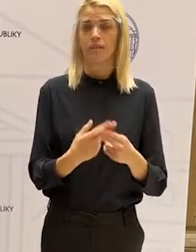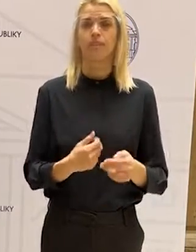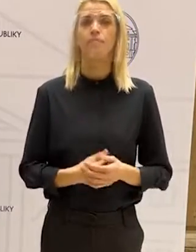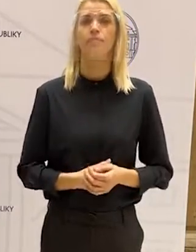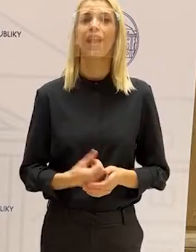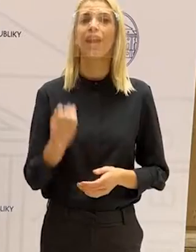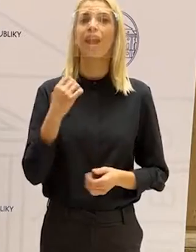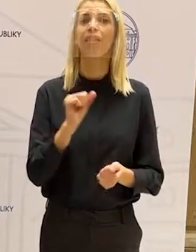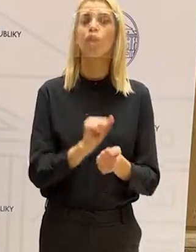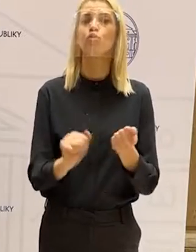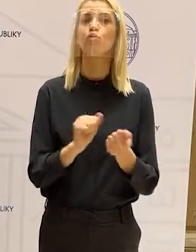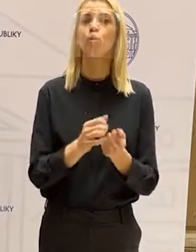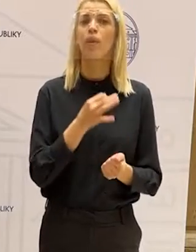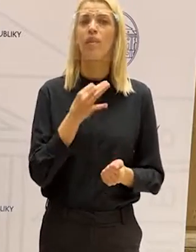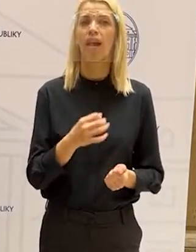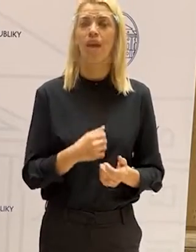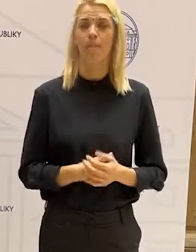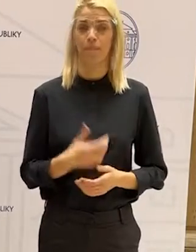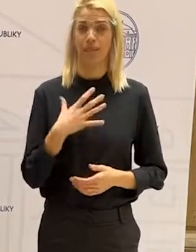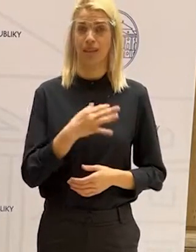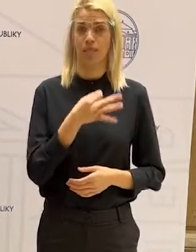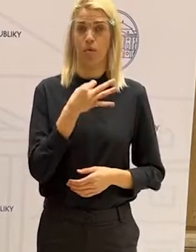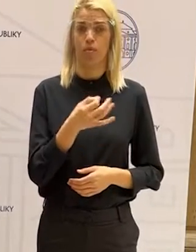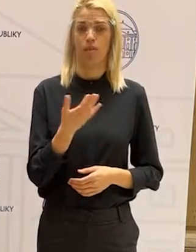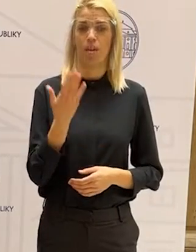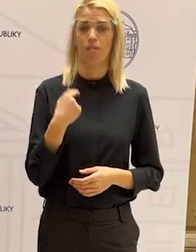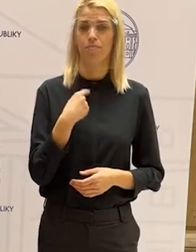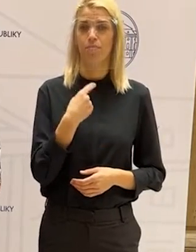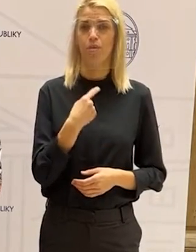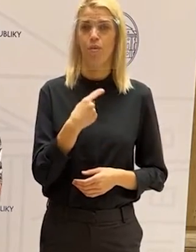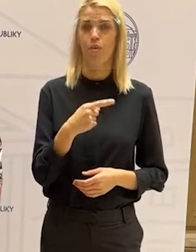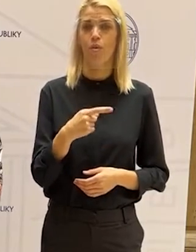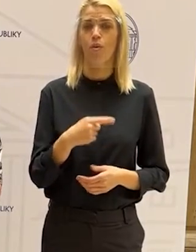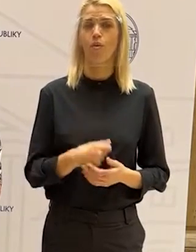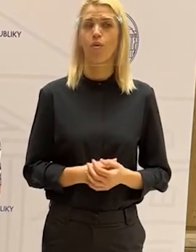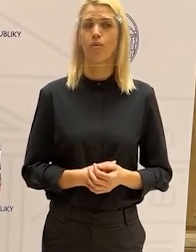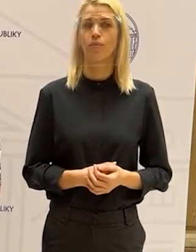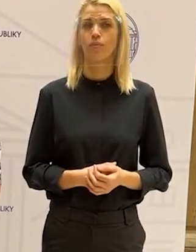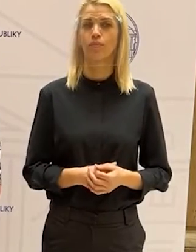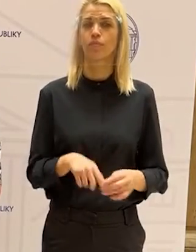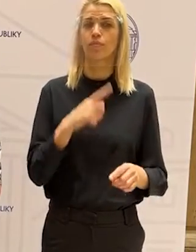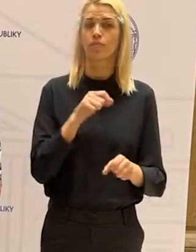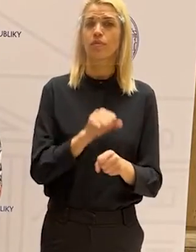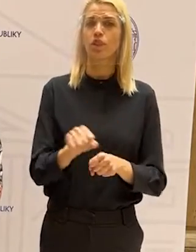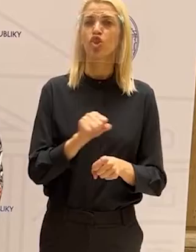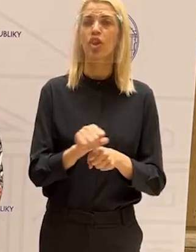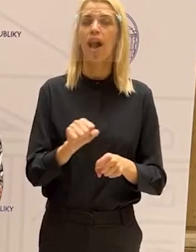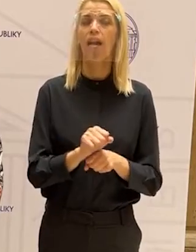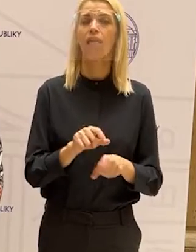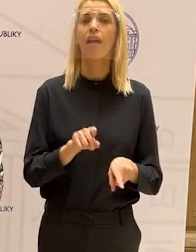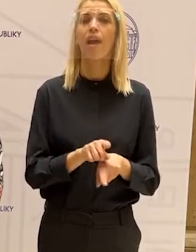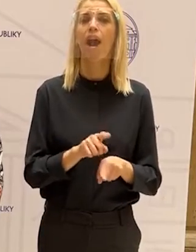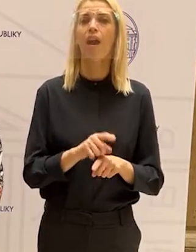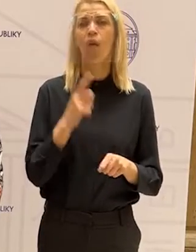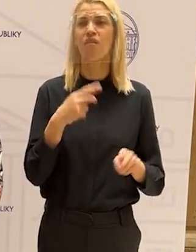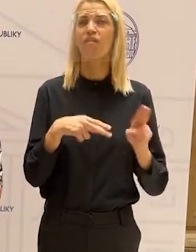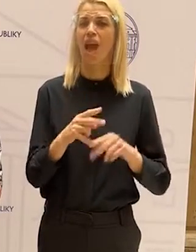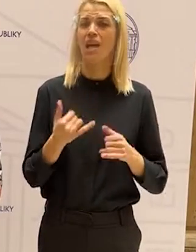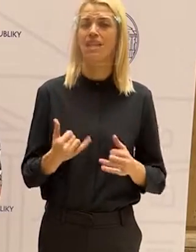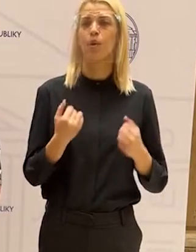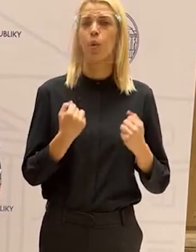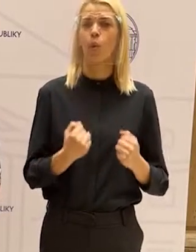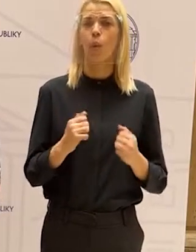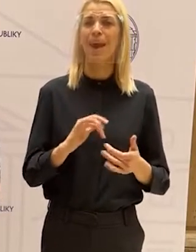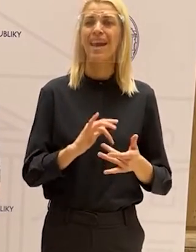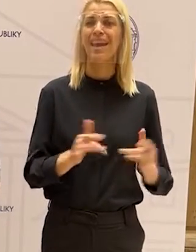kúciáňová rádi živná, ktorý som sa opäte, že ste môžem môžli, pani situáře, že ta šikana si spolo prenáša na tomu kýberký istóru,